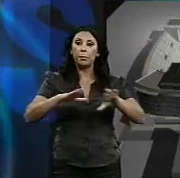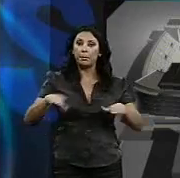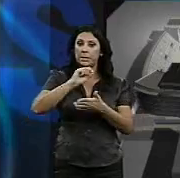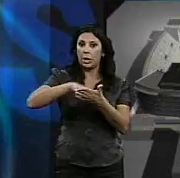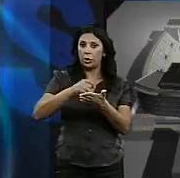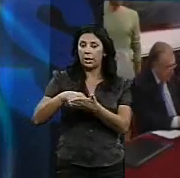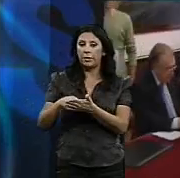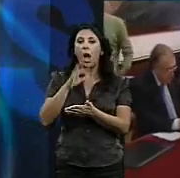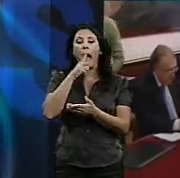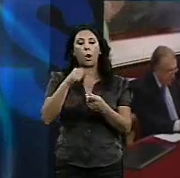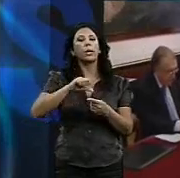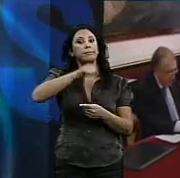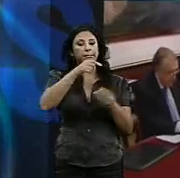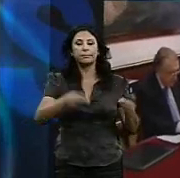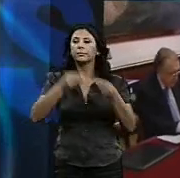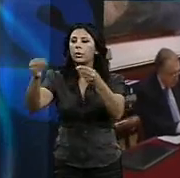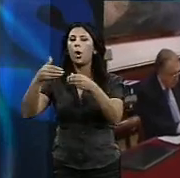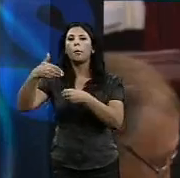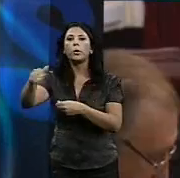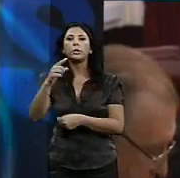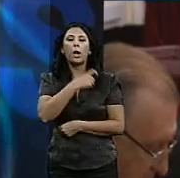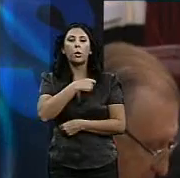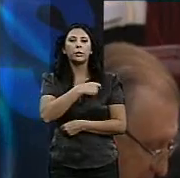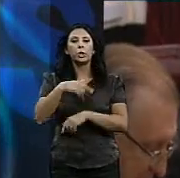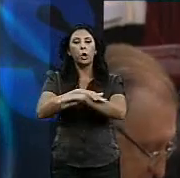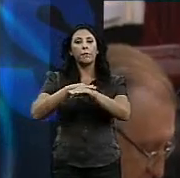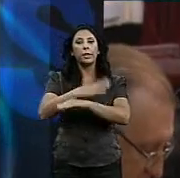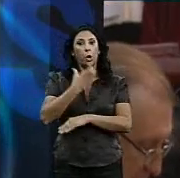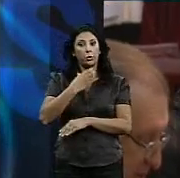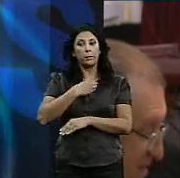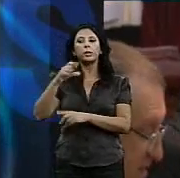remitirá ahora a la próxima Comisión de Gobierno Municipal para que le otorgue la aprobación definitiva.